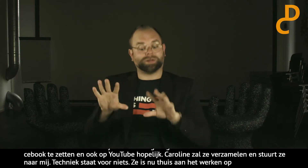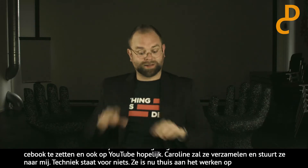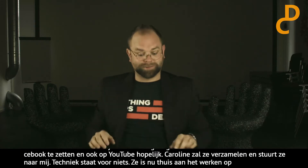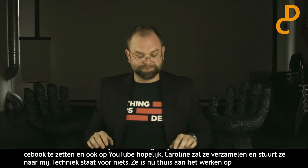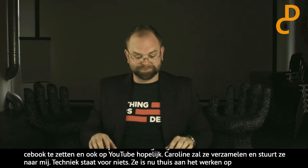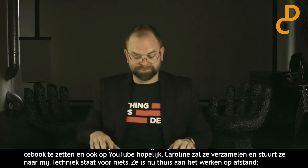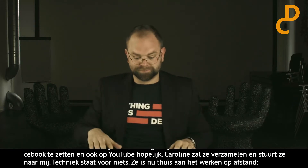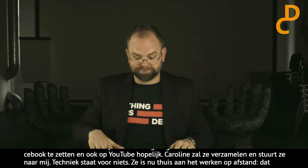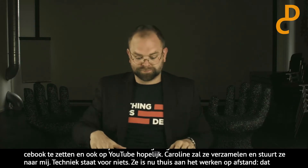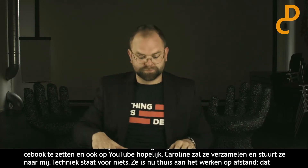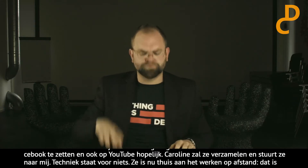Dat wel tijdens deze live uitzending.